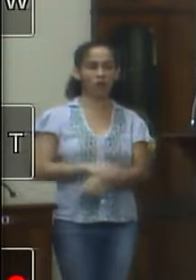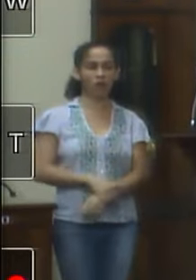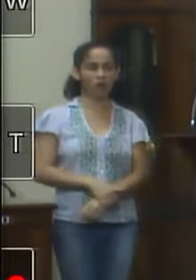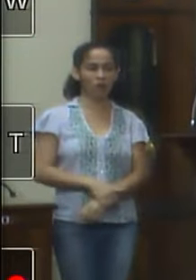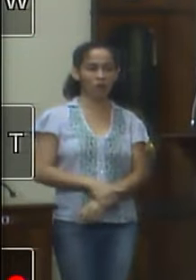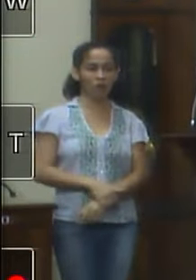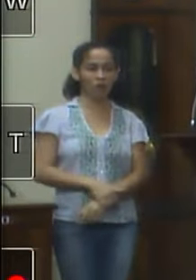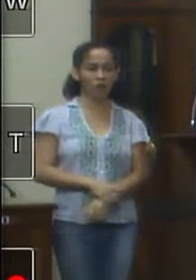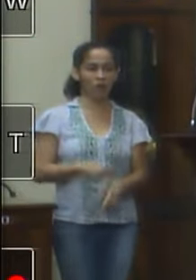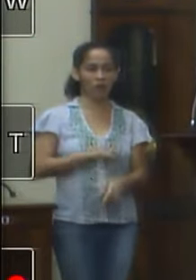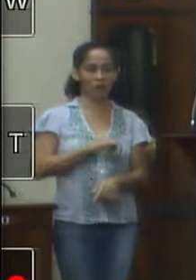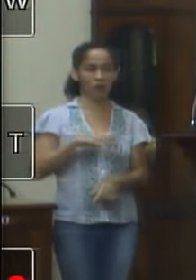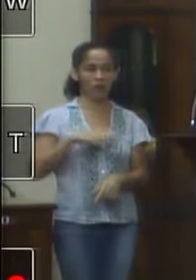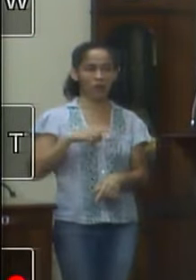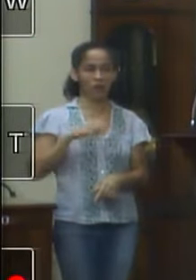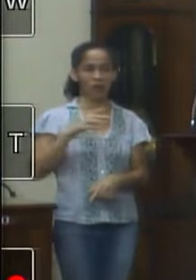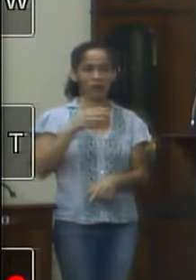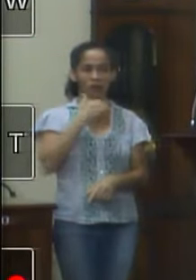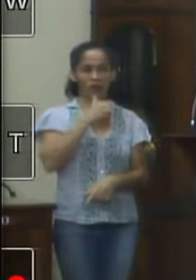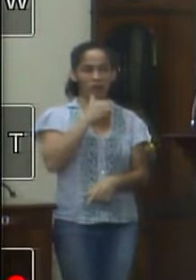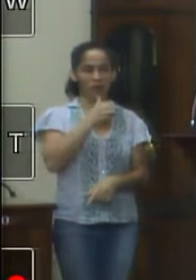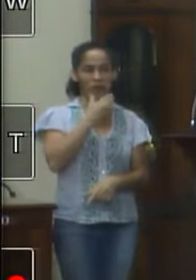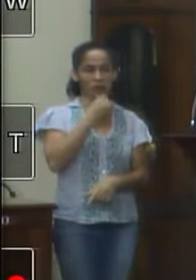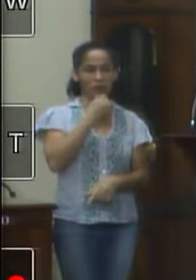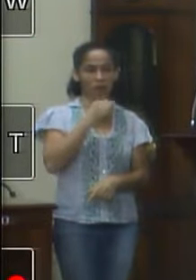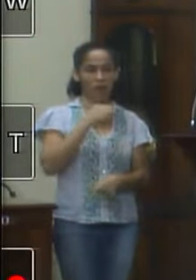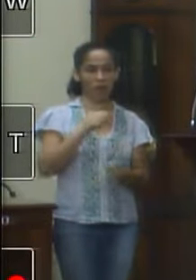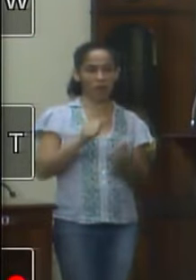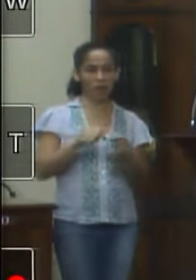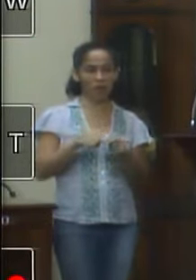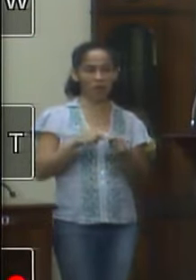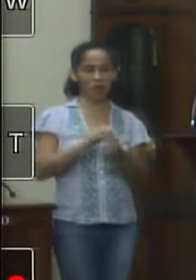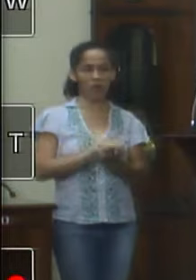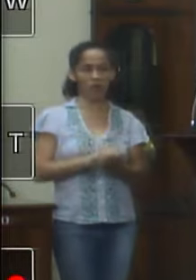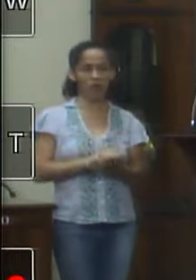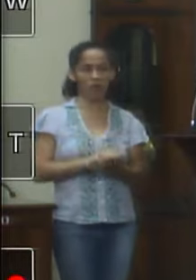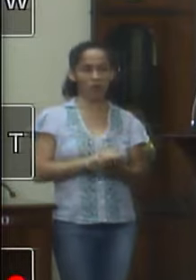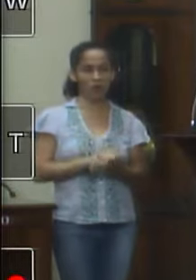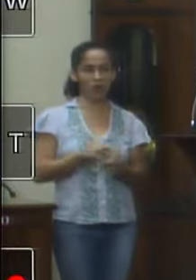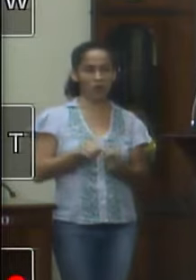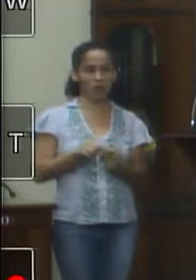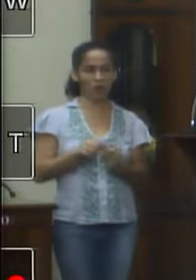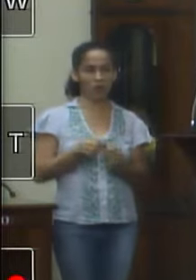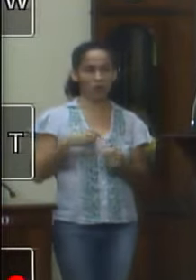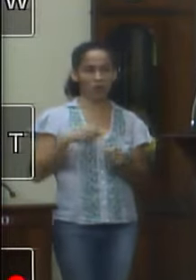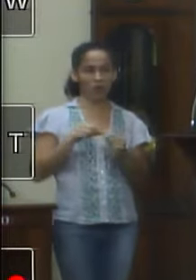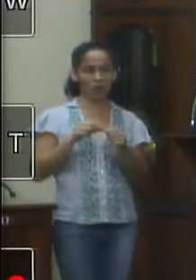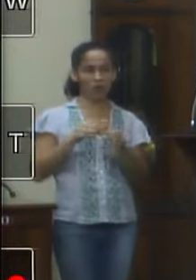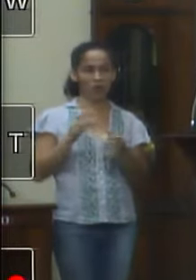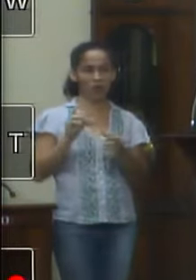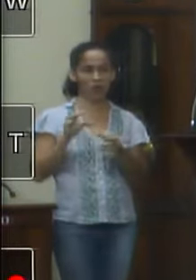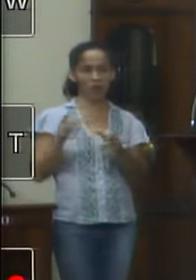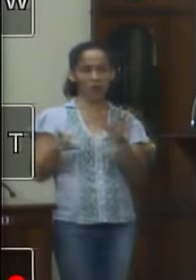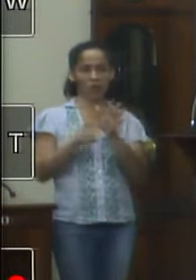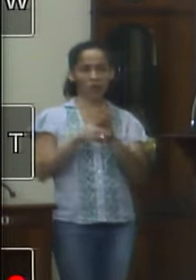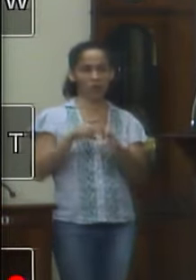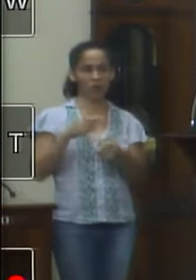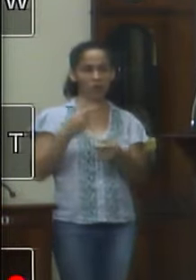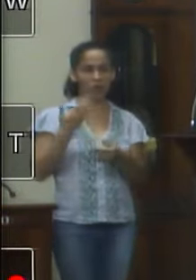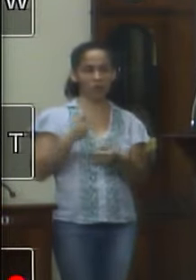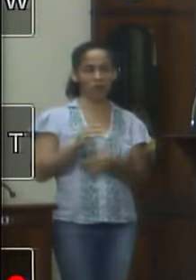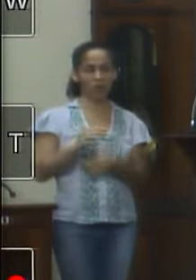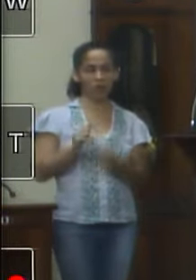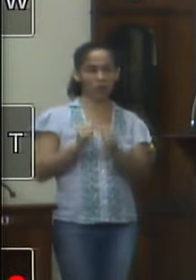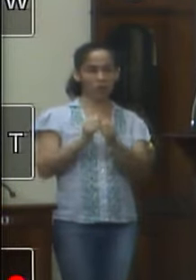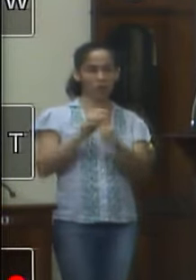se os meus pares não quiserem fazer uma mansão de repúdio eu faço sozinha eu não preciso que